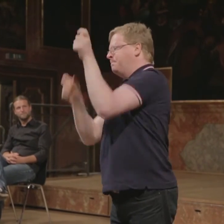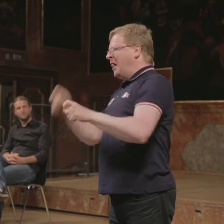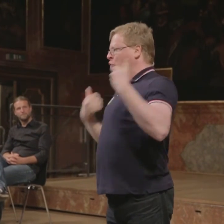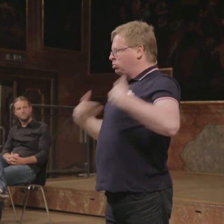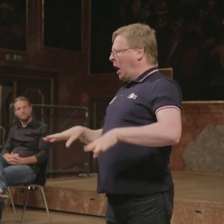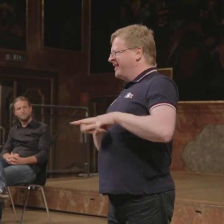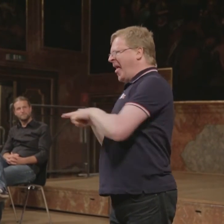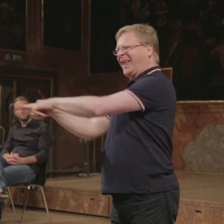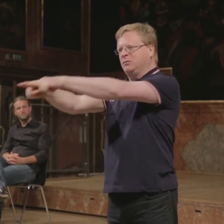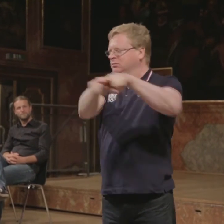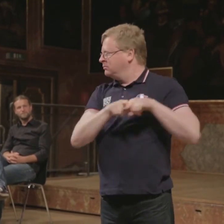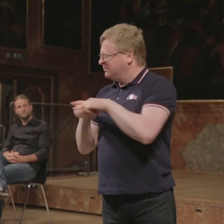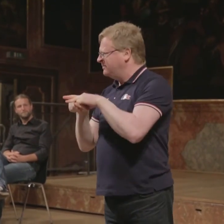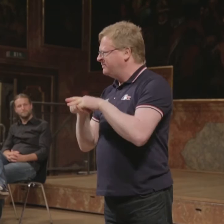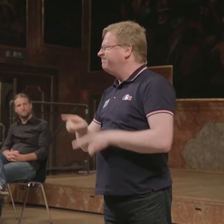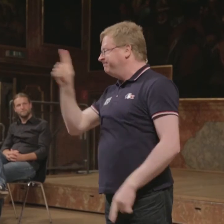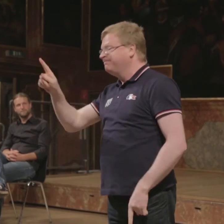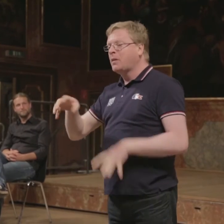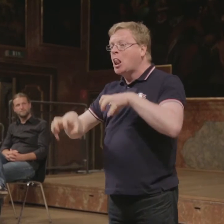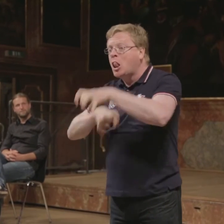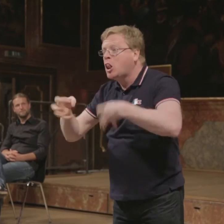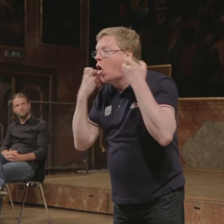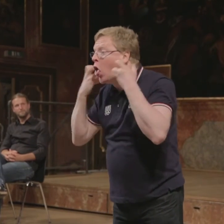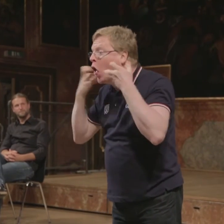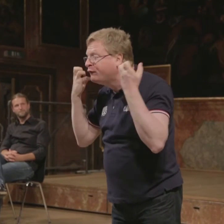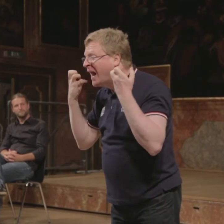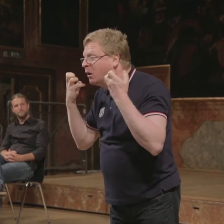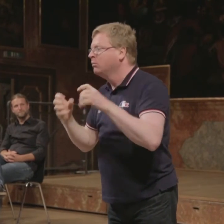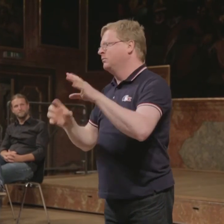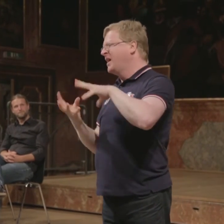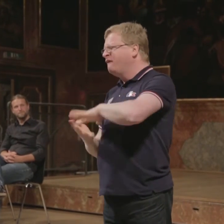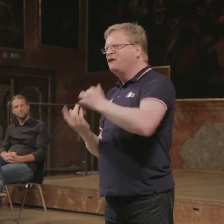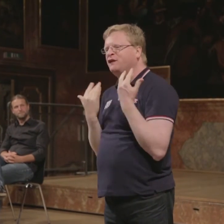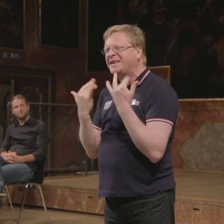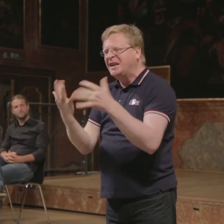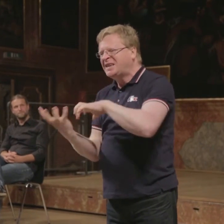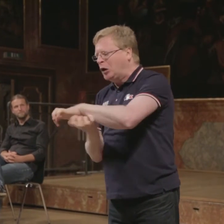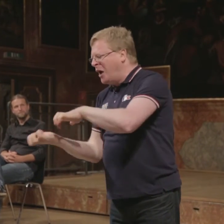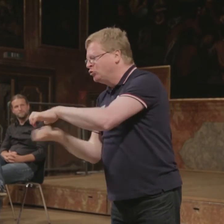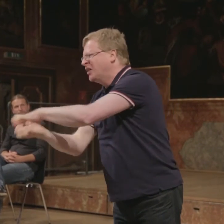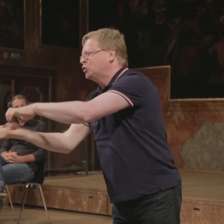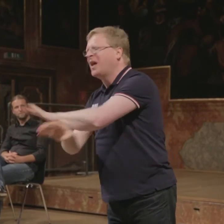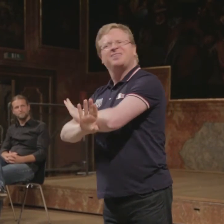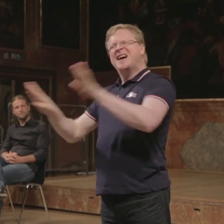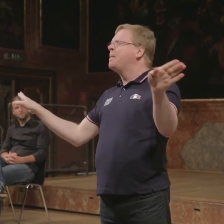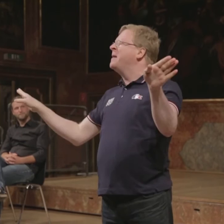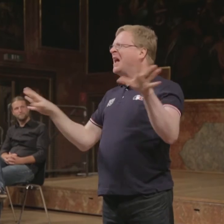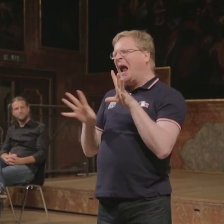irgendeine sexuelle Begierde. Sondern wenn jeder gleich nackt wäre und nicht diese Hintergedanken hätte, dann wäre es alles viel